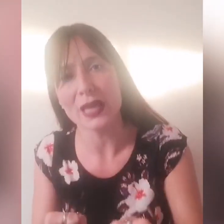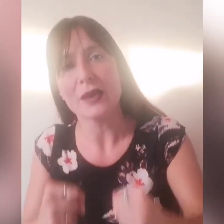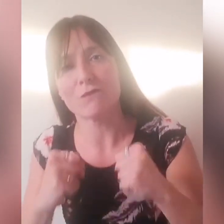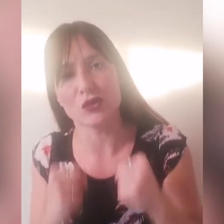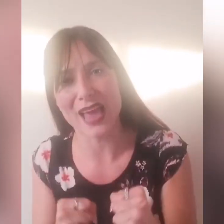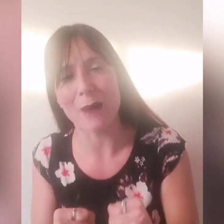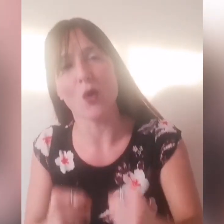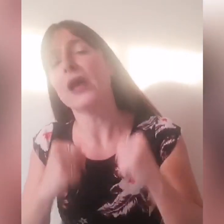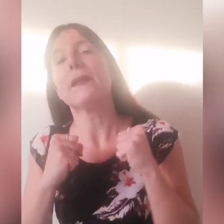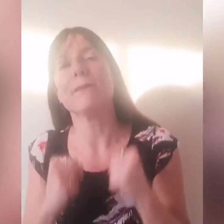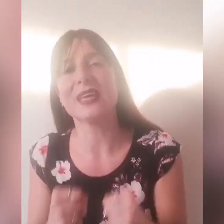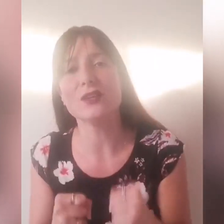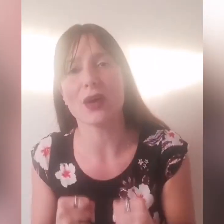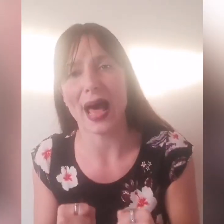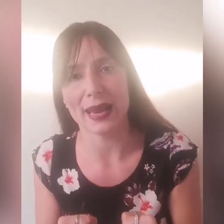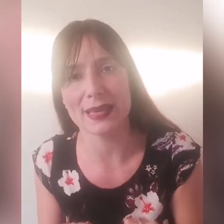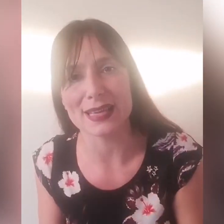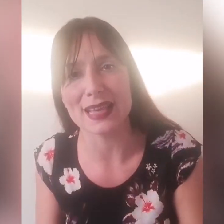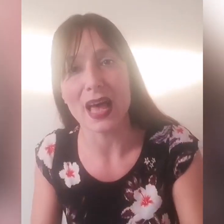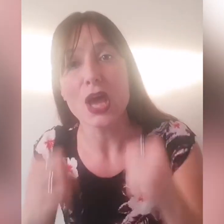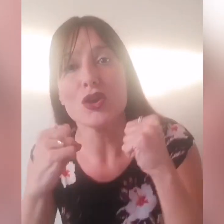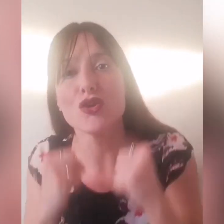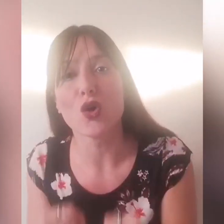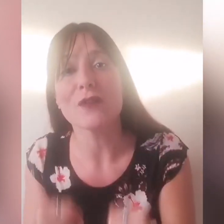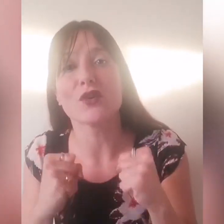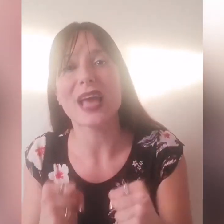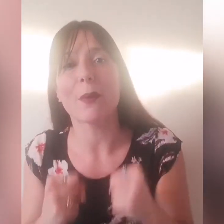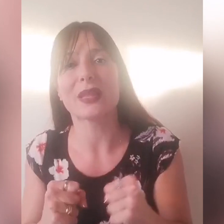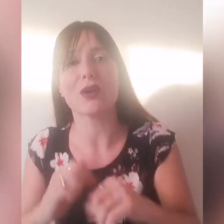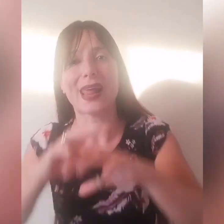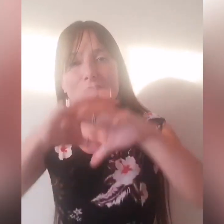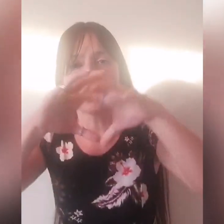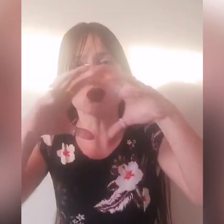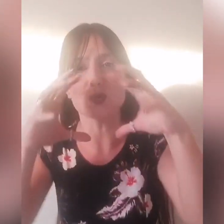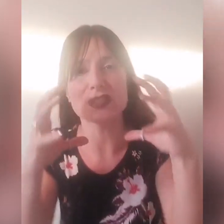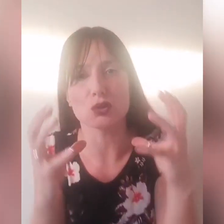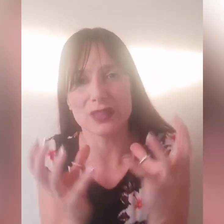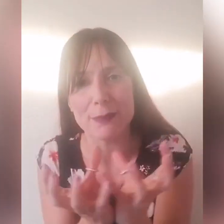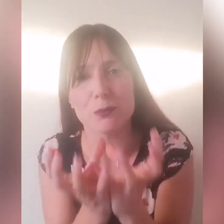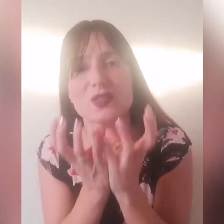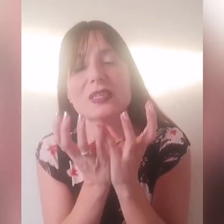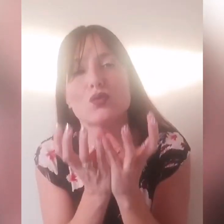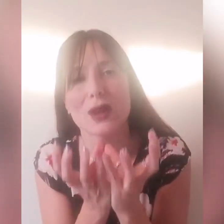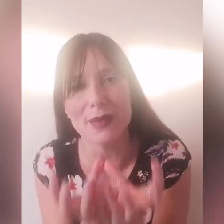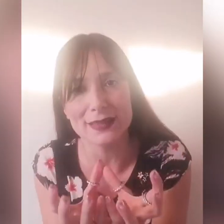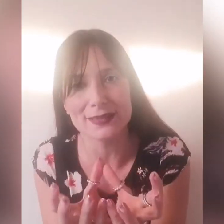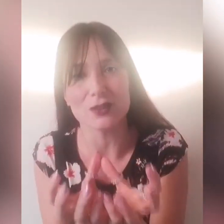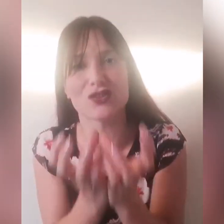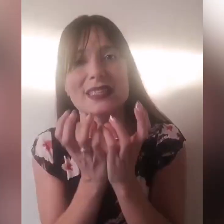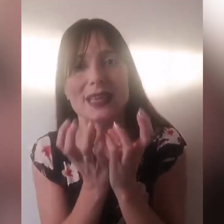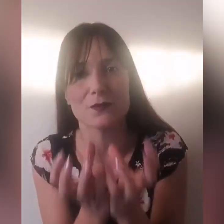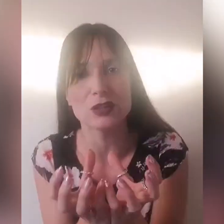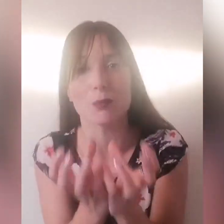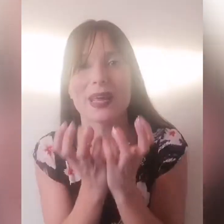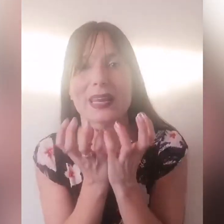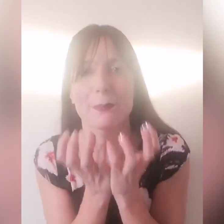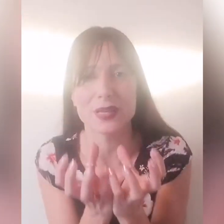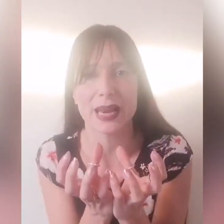vogliamo migliorare Chiesa, noi vogliamo migliorare, tutto questo tempo sicuramente ci è servito per capire